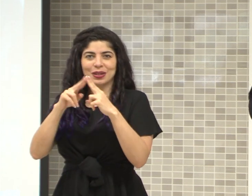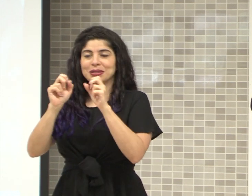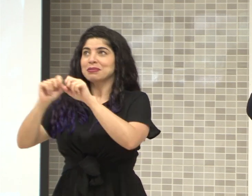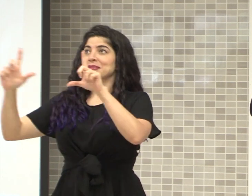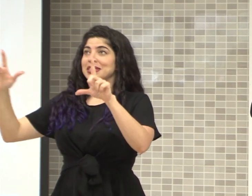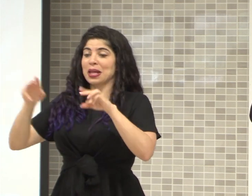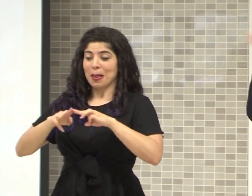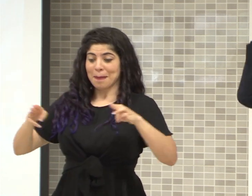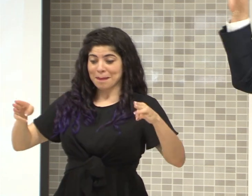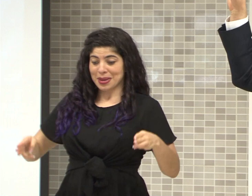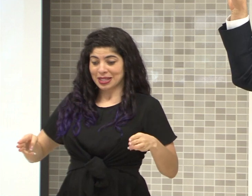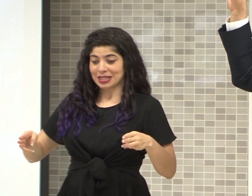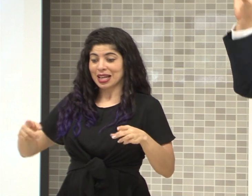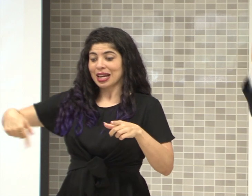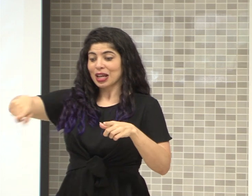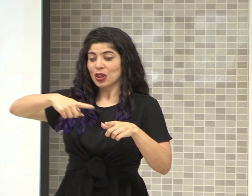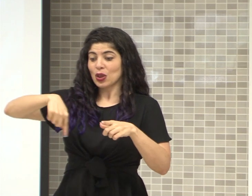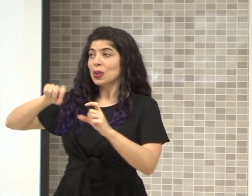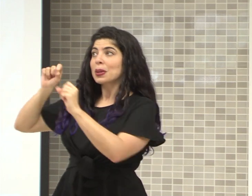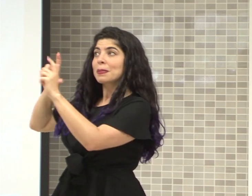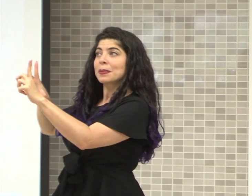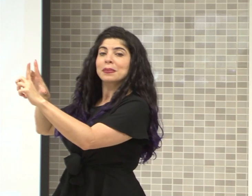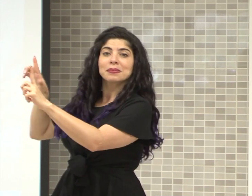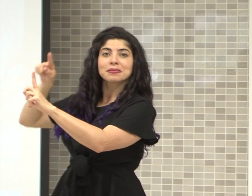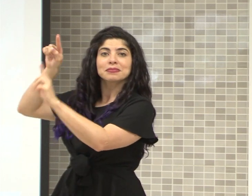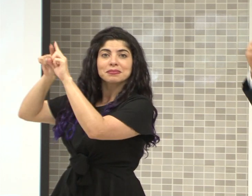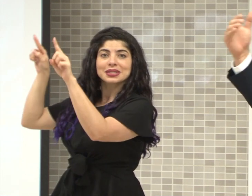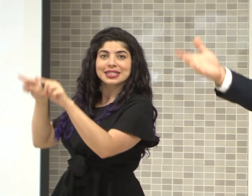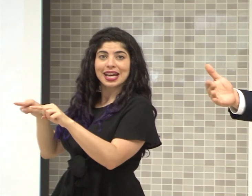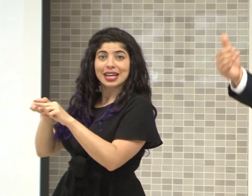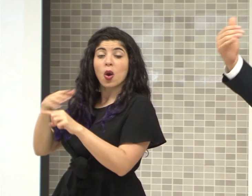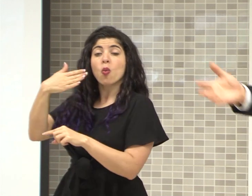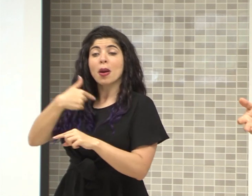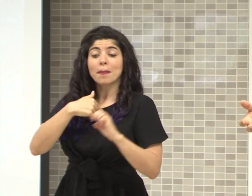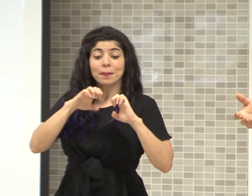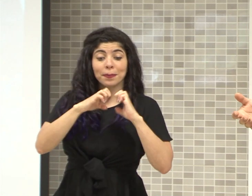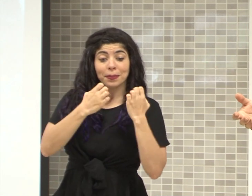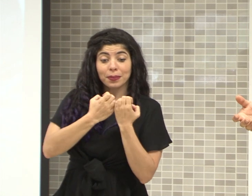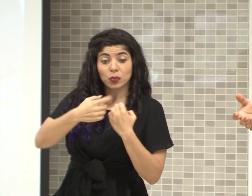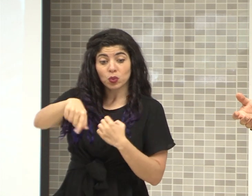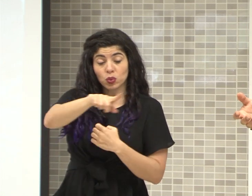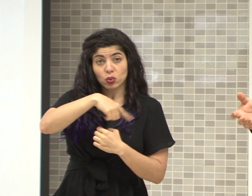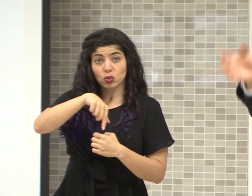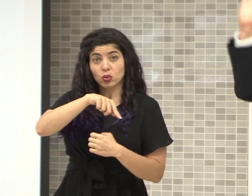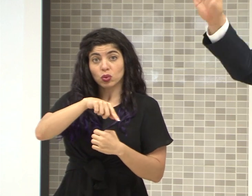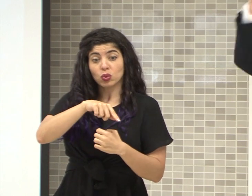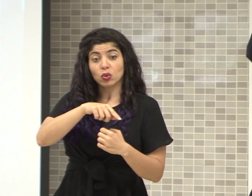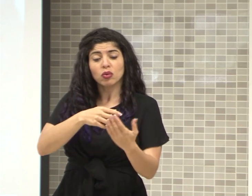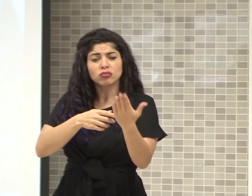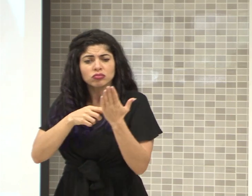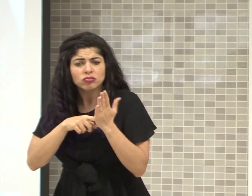En la mesa que hay ahí redonda, que hay una pizarra. cuando mi gabinete, mi equipo, me